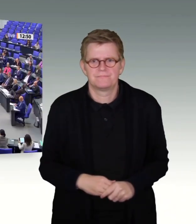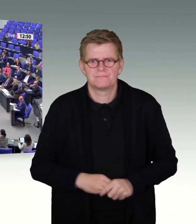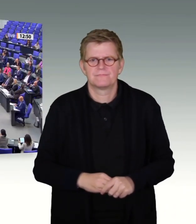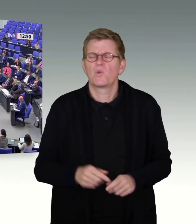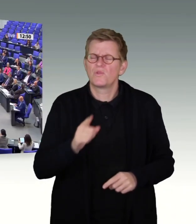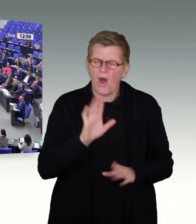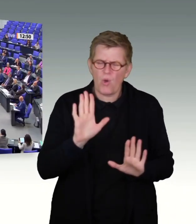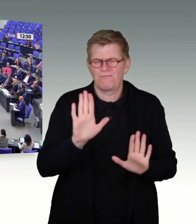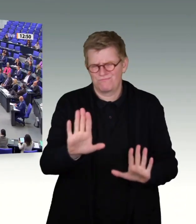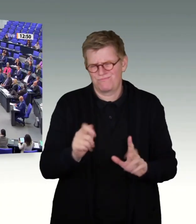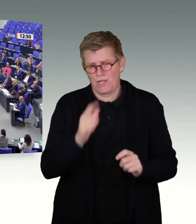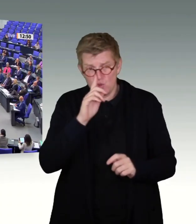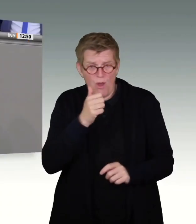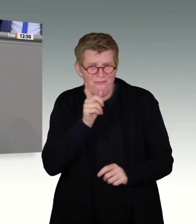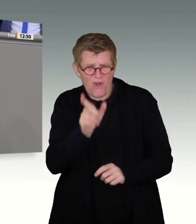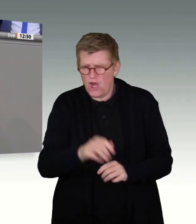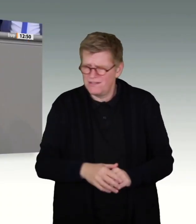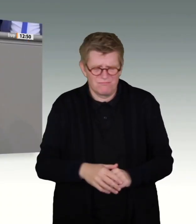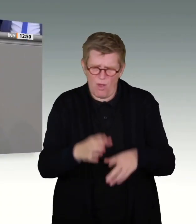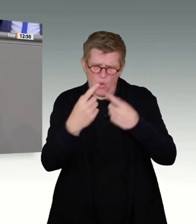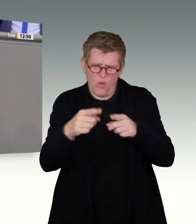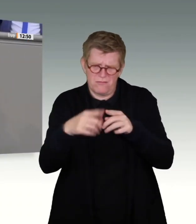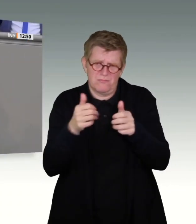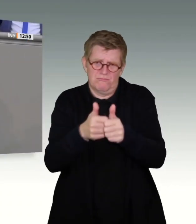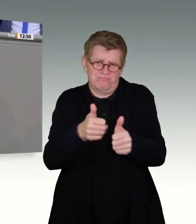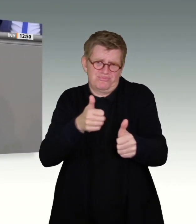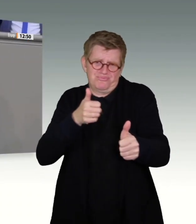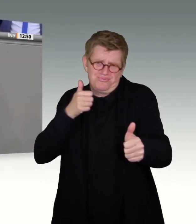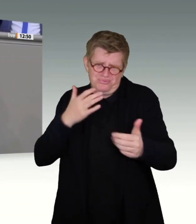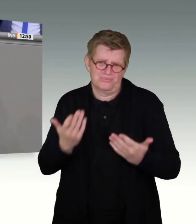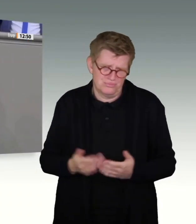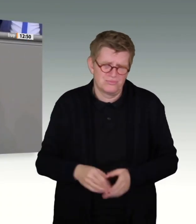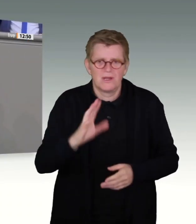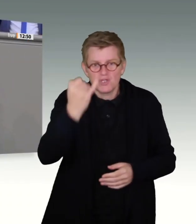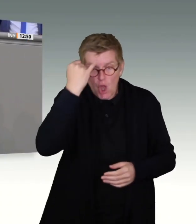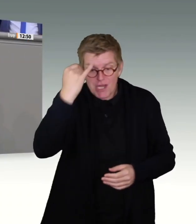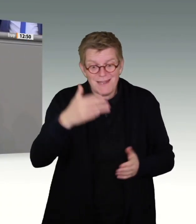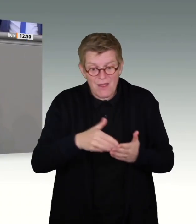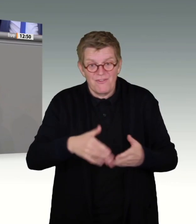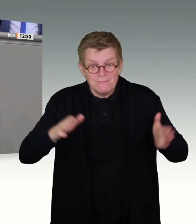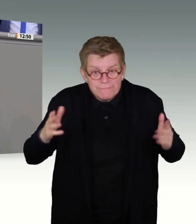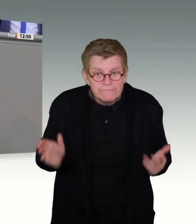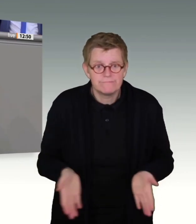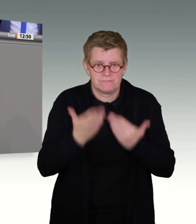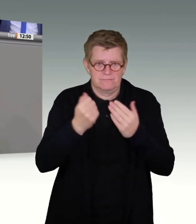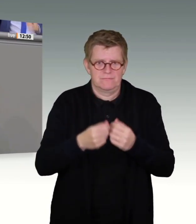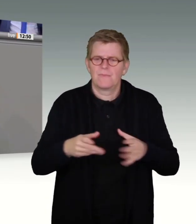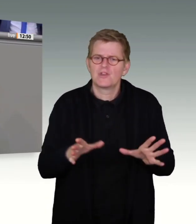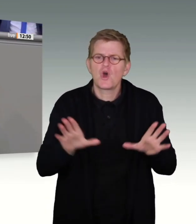Und auch sonst hinken Sie derzeit meilenweit hinterher. Denn anstatt die Ideen voranzubringen, wie wir